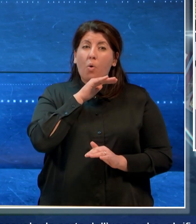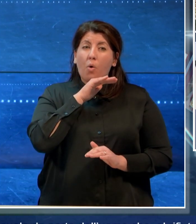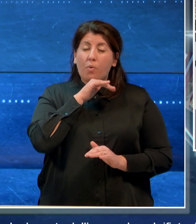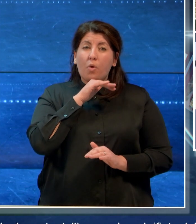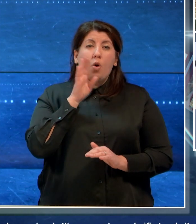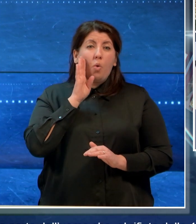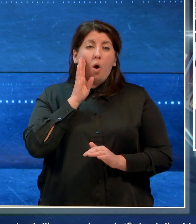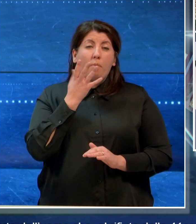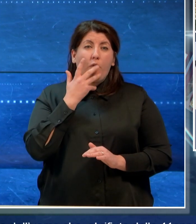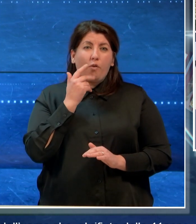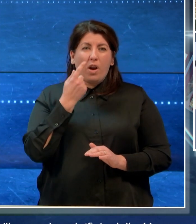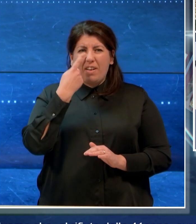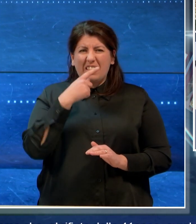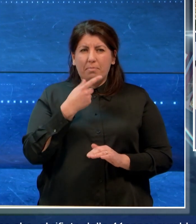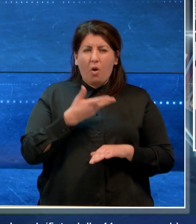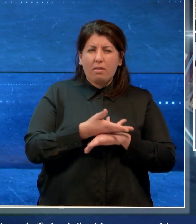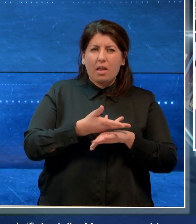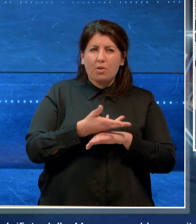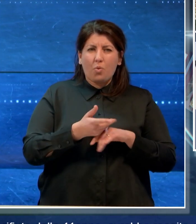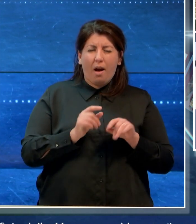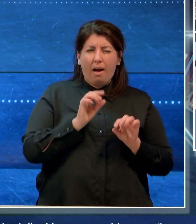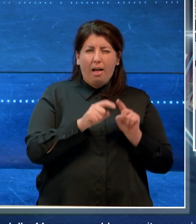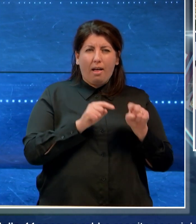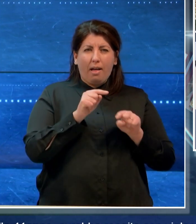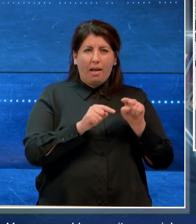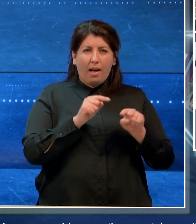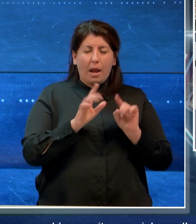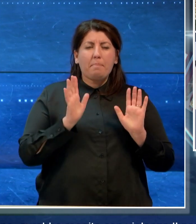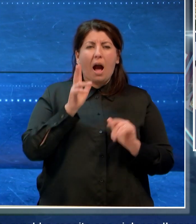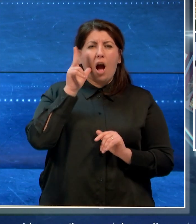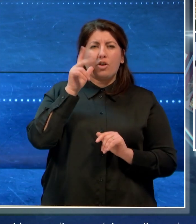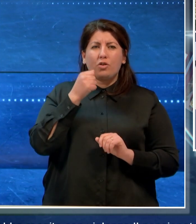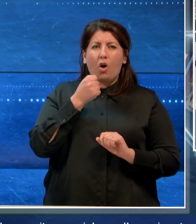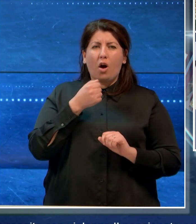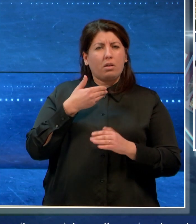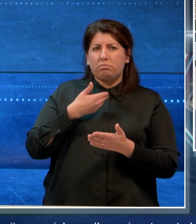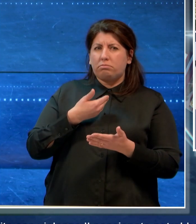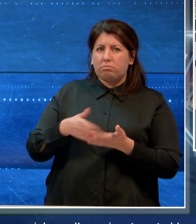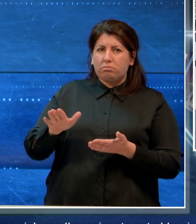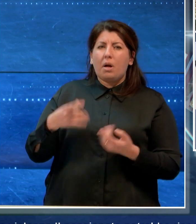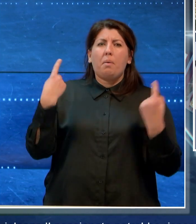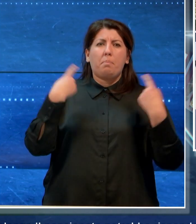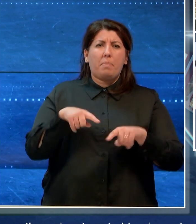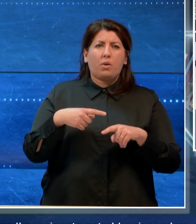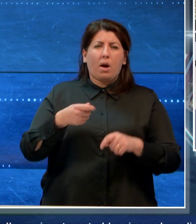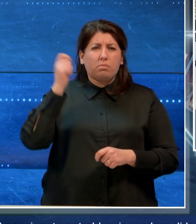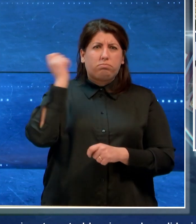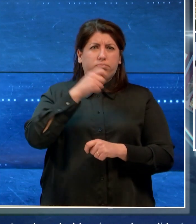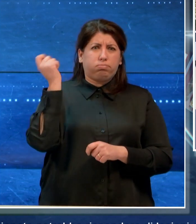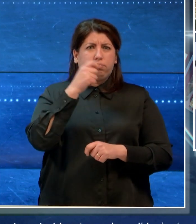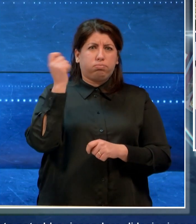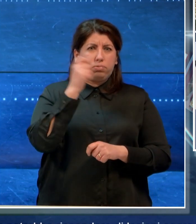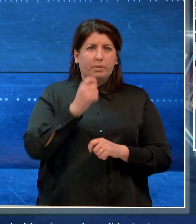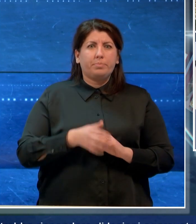al rifiuto della 41enne avrebbe reagito con violenza. Il pensionato